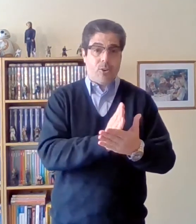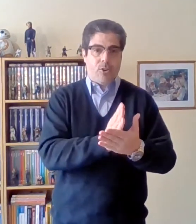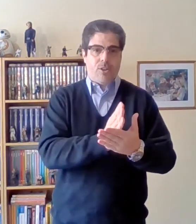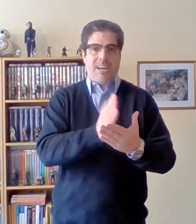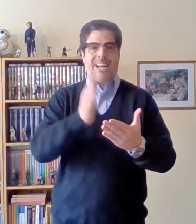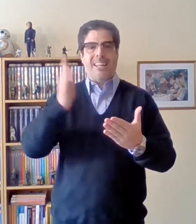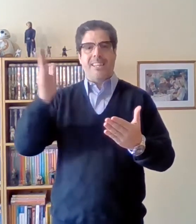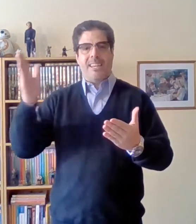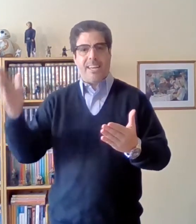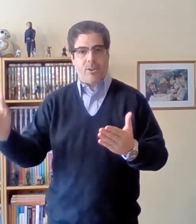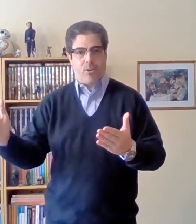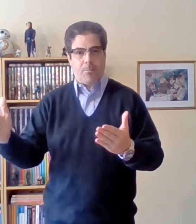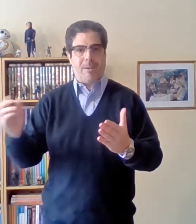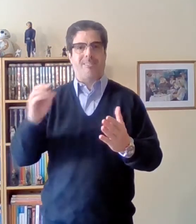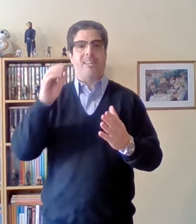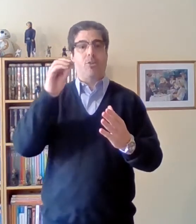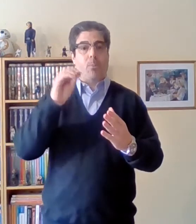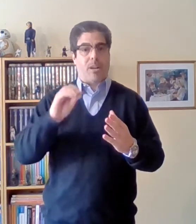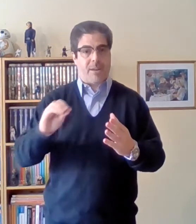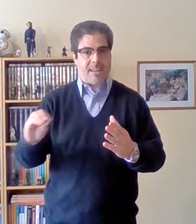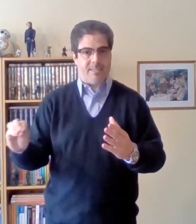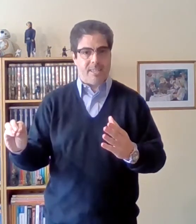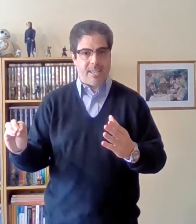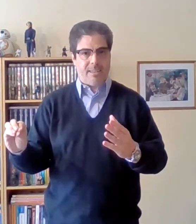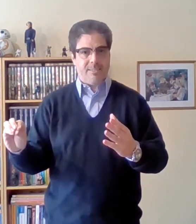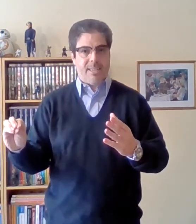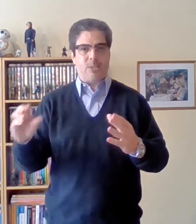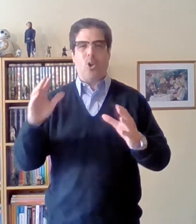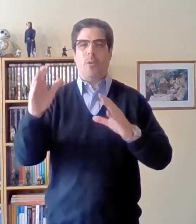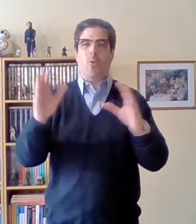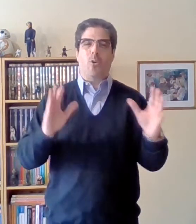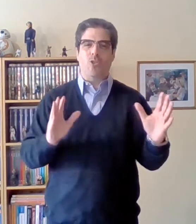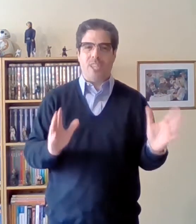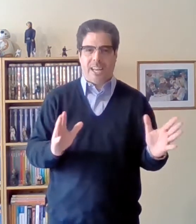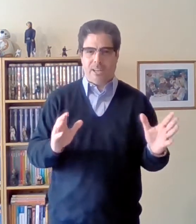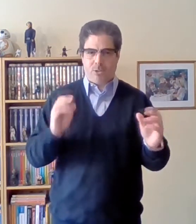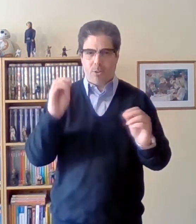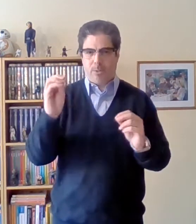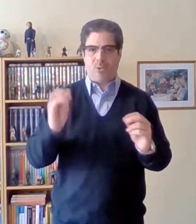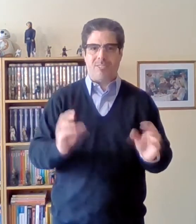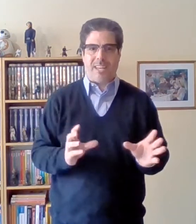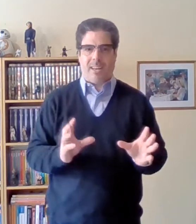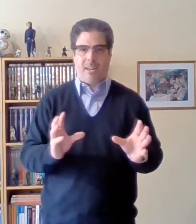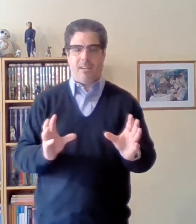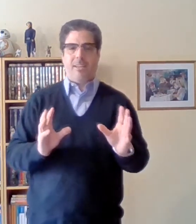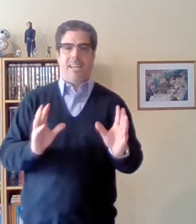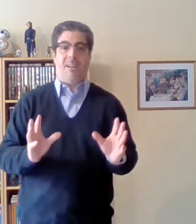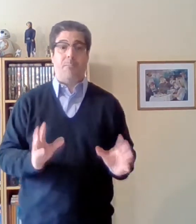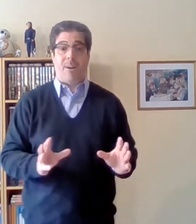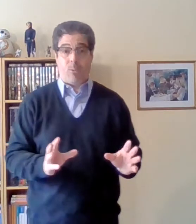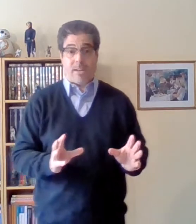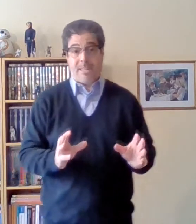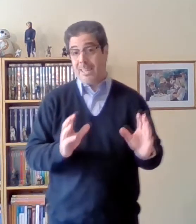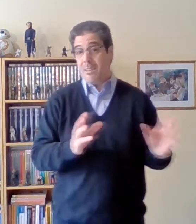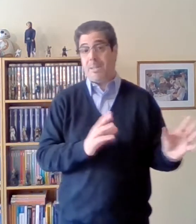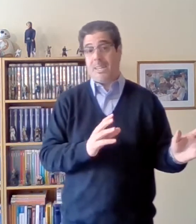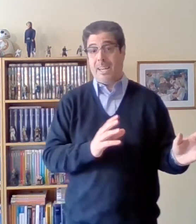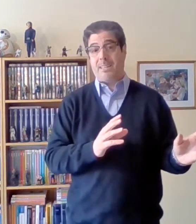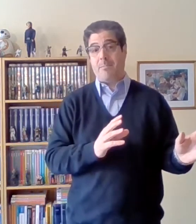al dinero pasando por la mercancía esto lo vemos con siglas yo se lo he puesto así en el en el power y está en el material también